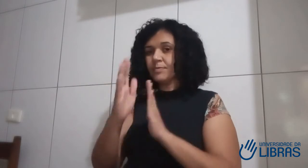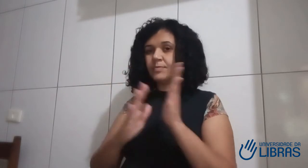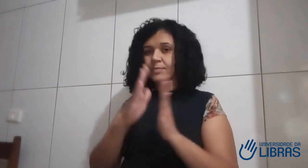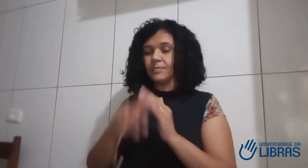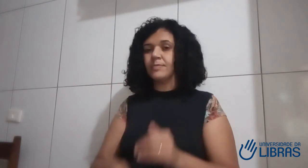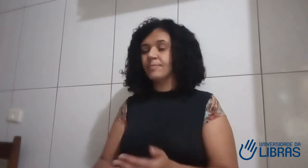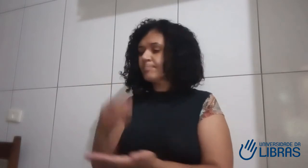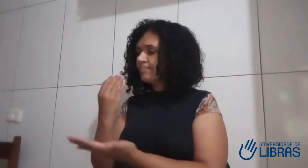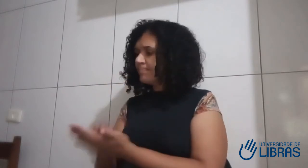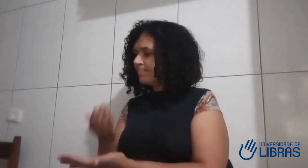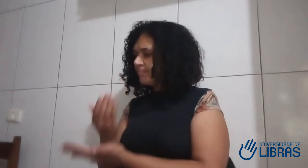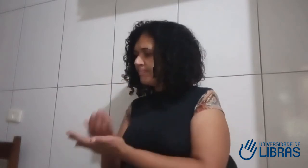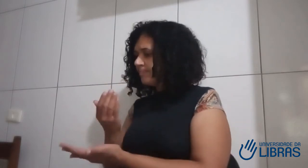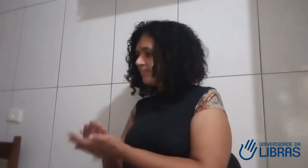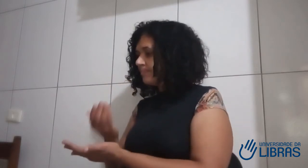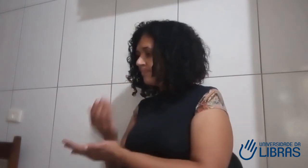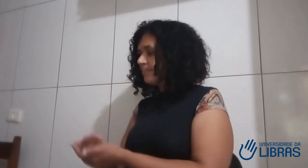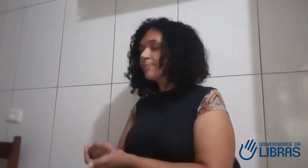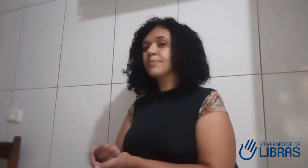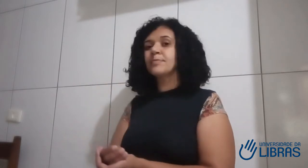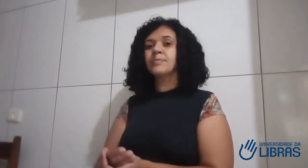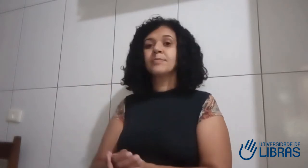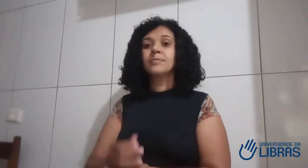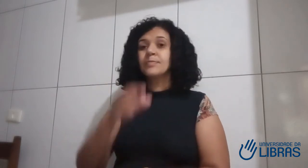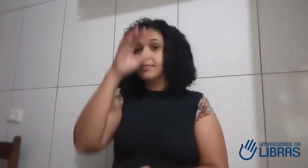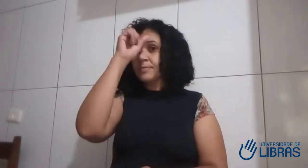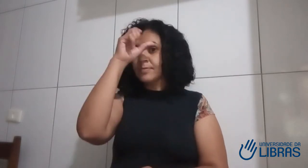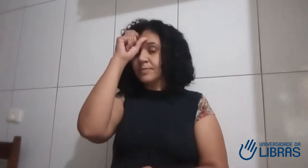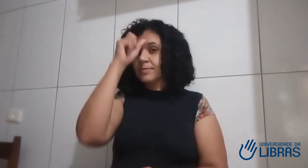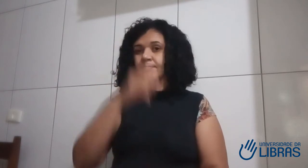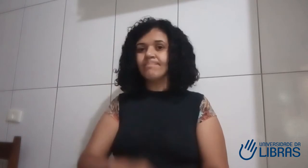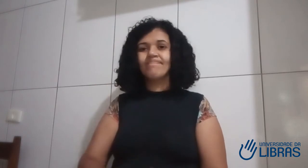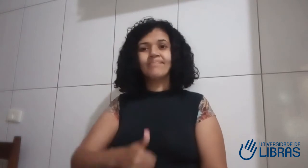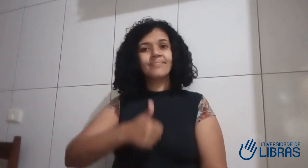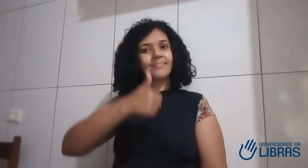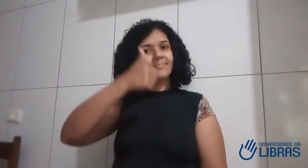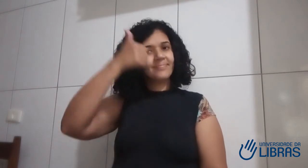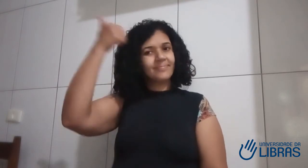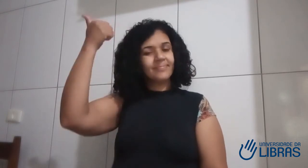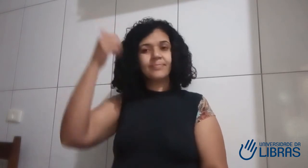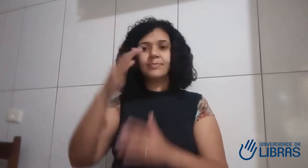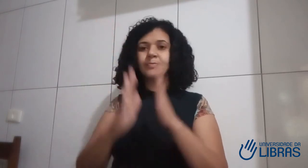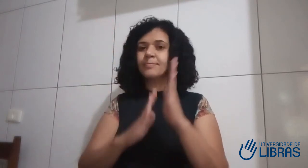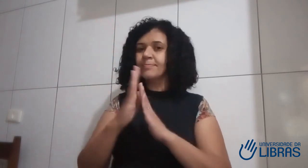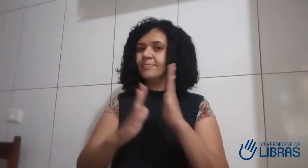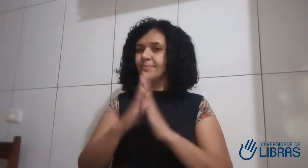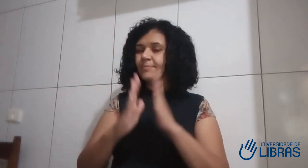entrei para o método dele, para ter o acompanhamento dele e de sua equipe, e agora, finalmente, eu aprendi a Libras de verdade,